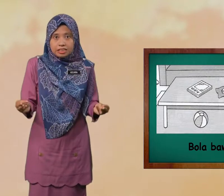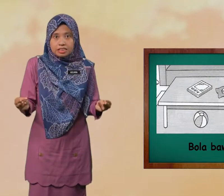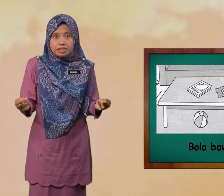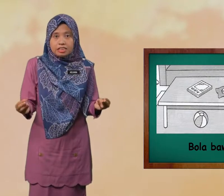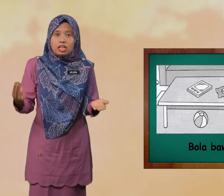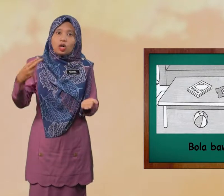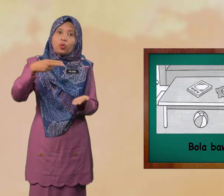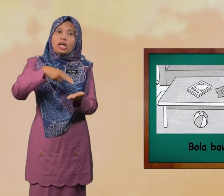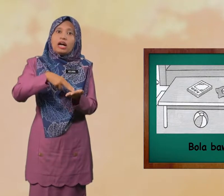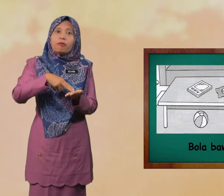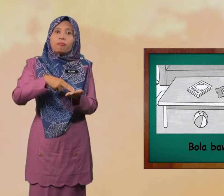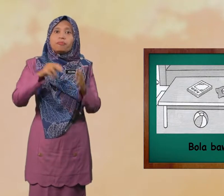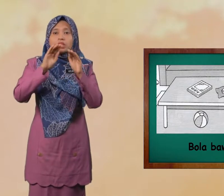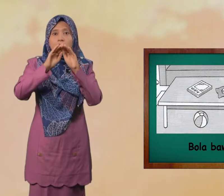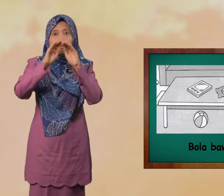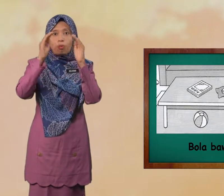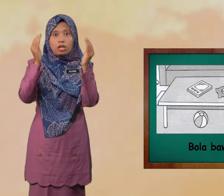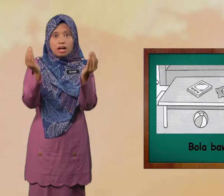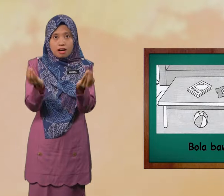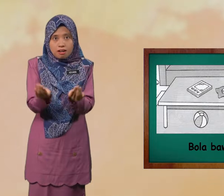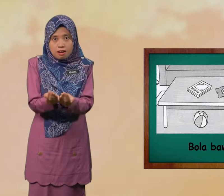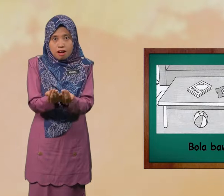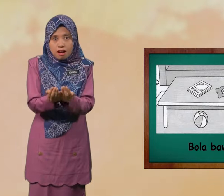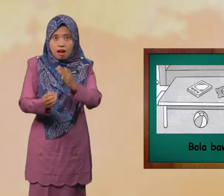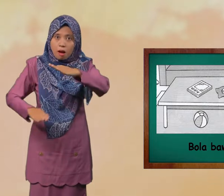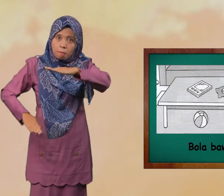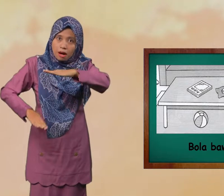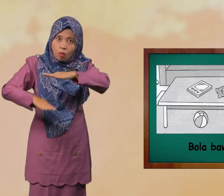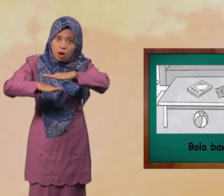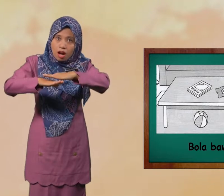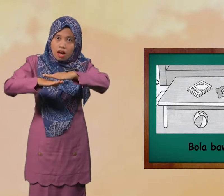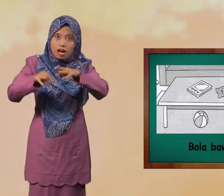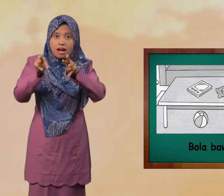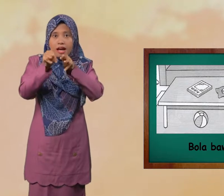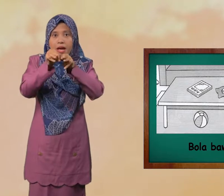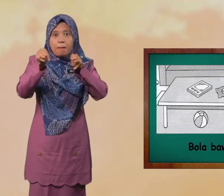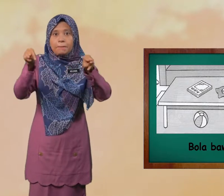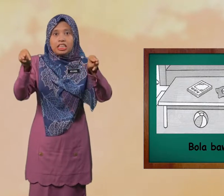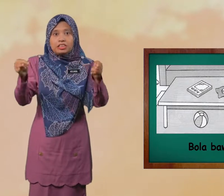Ulang Bola Bola Bawah Meja